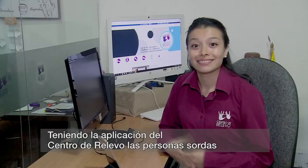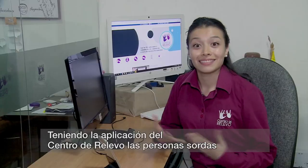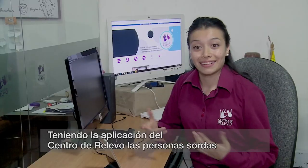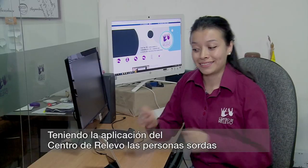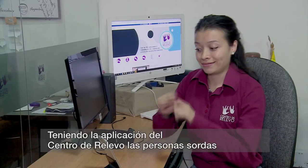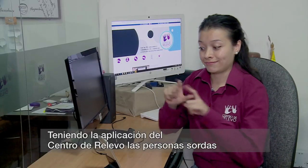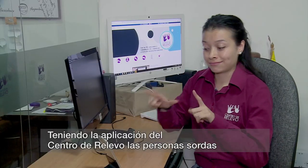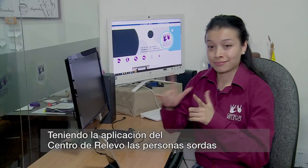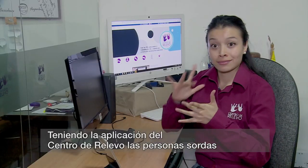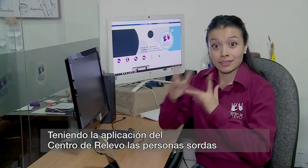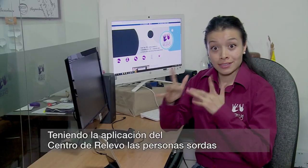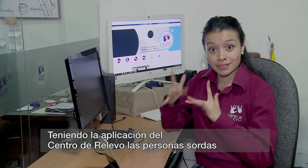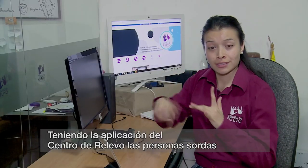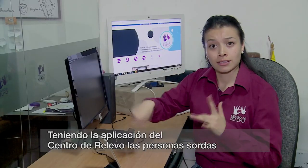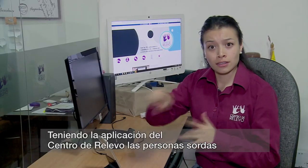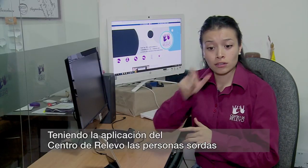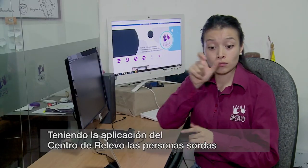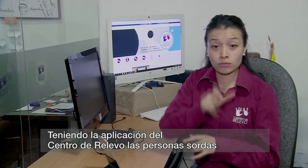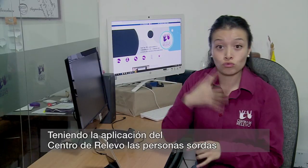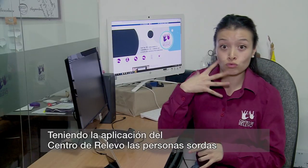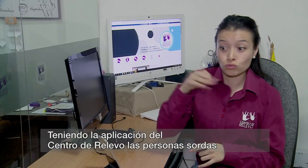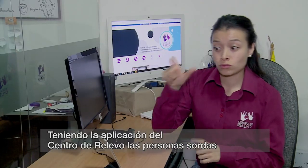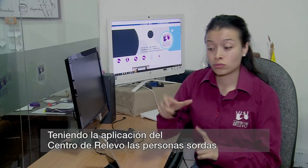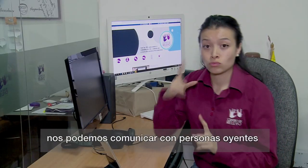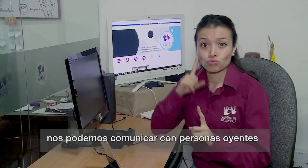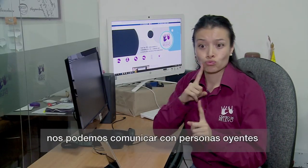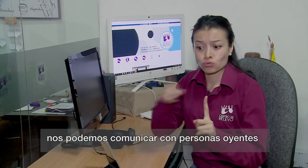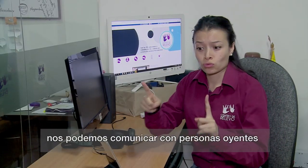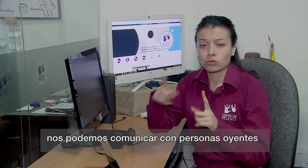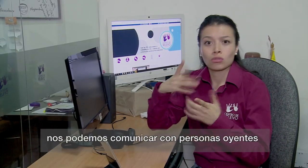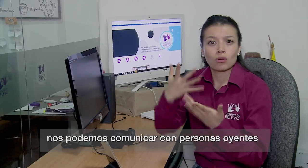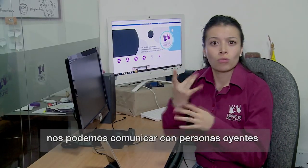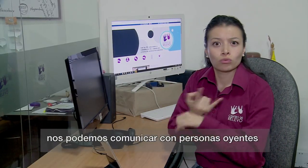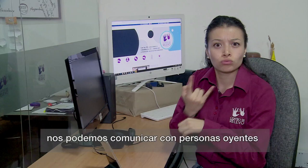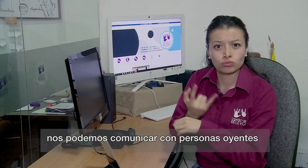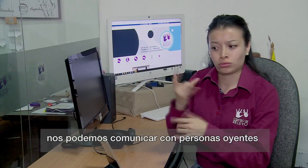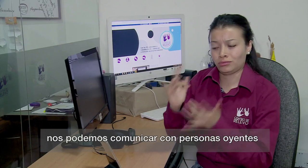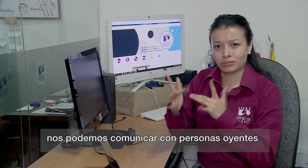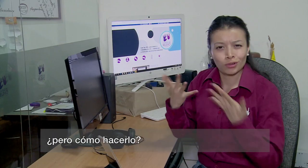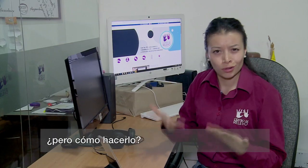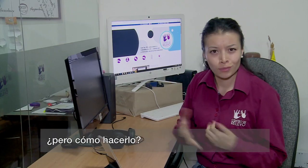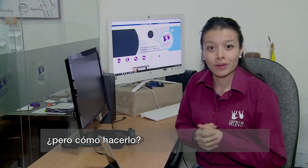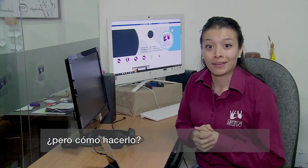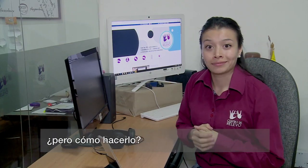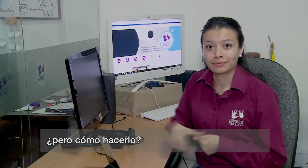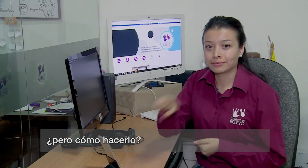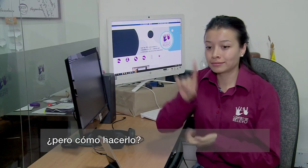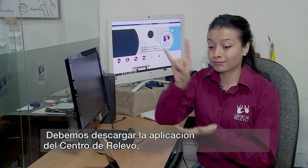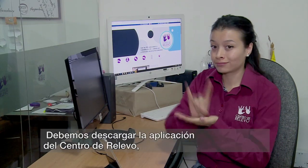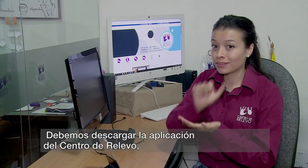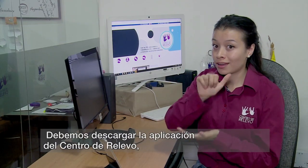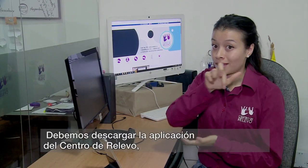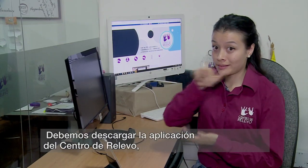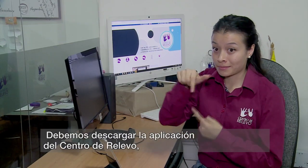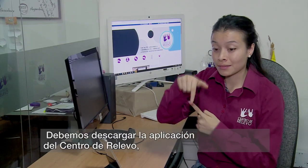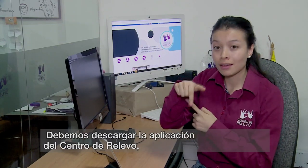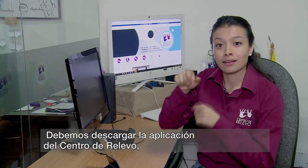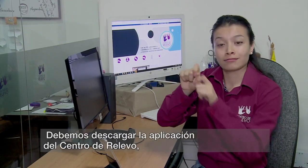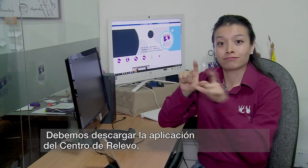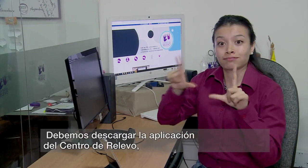Teniendo la aplicación de Centro de Releo, las personas sordas nos podemos comunicar con personas oyentes, pero ¿cómo hacerlo? Debemos descargar la aplicación de Centro de